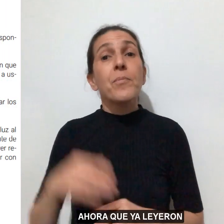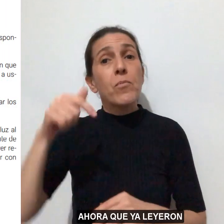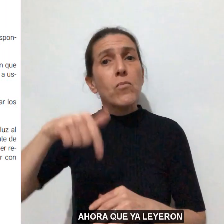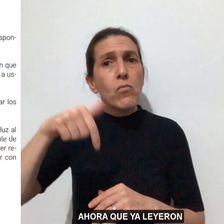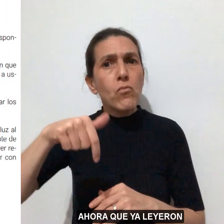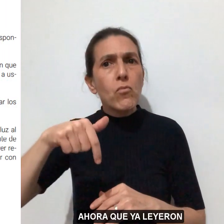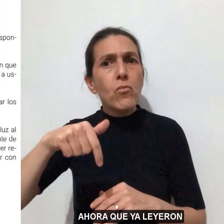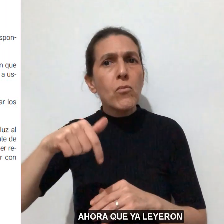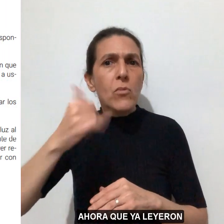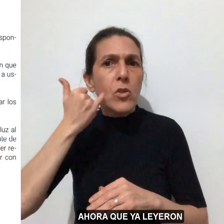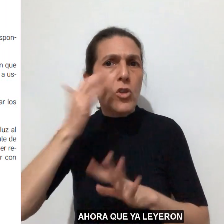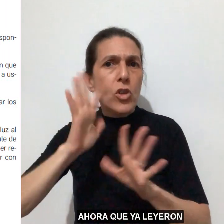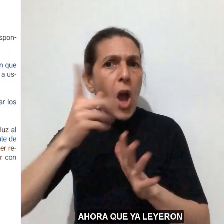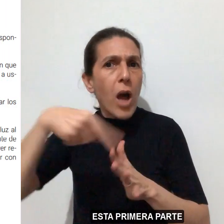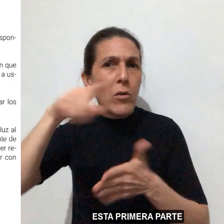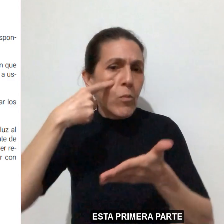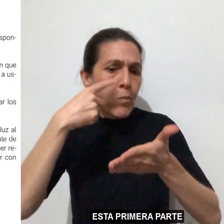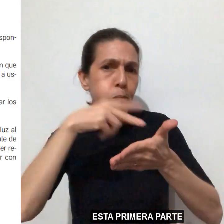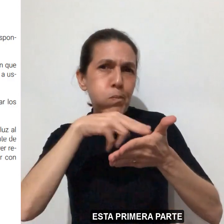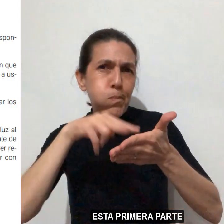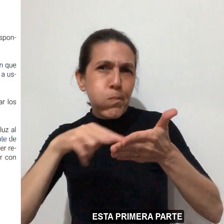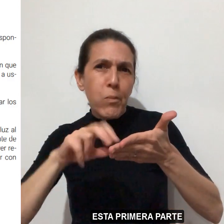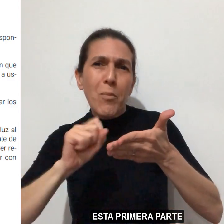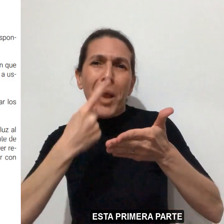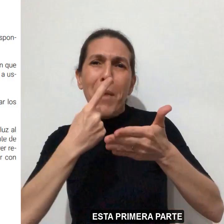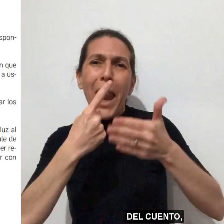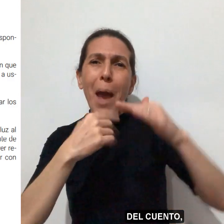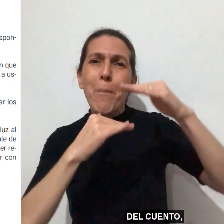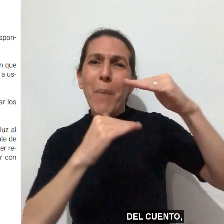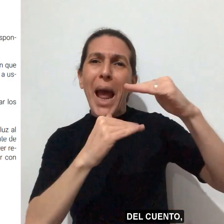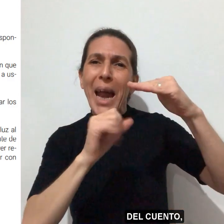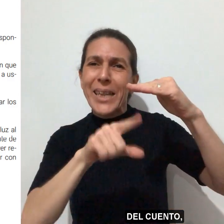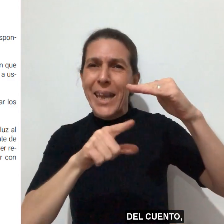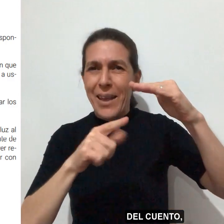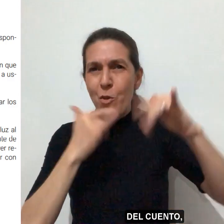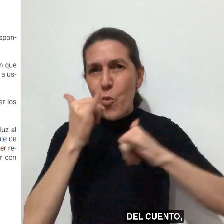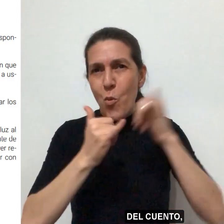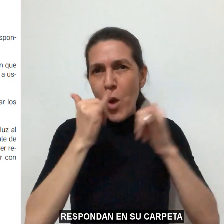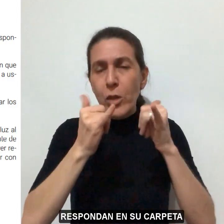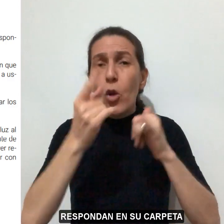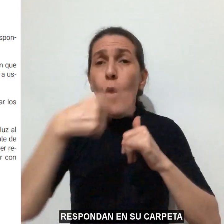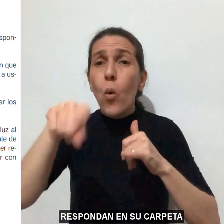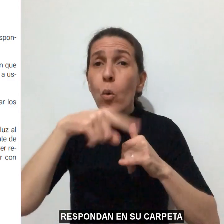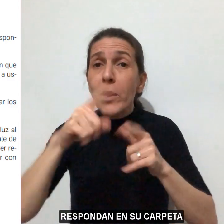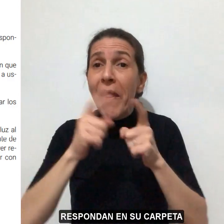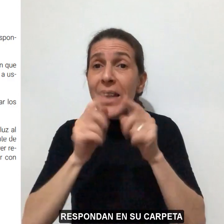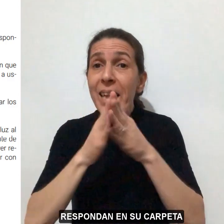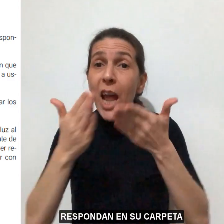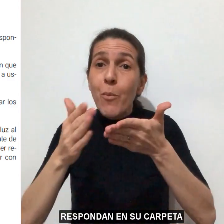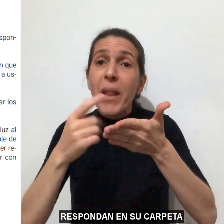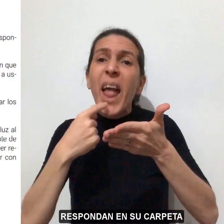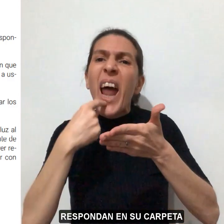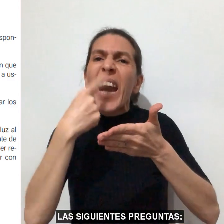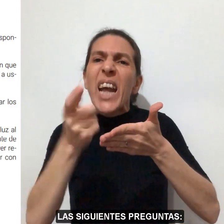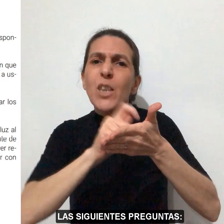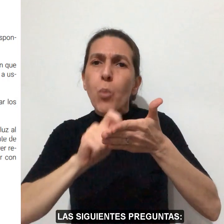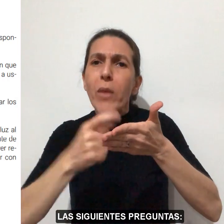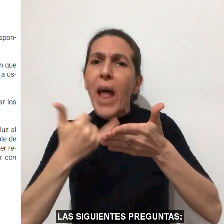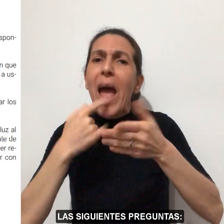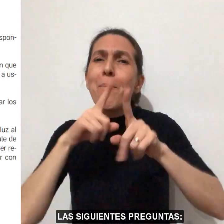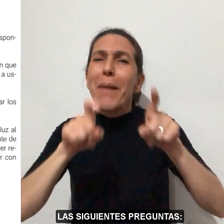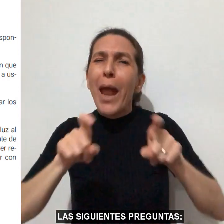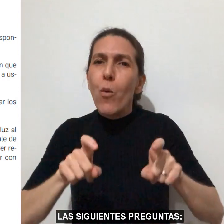Ahora que ya leyeron esta primera parte del cuento, respondan en su carpeta